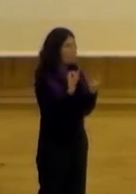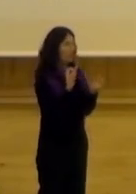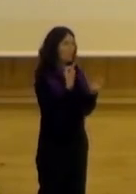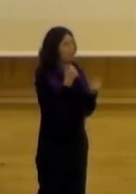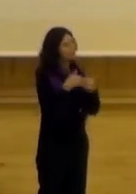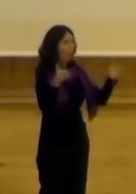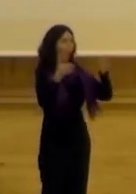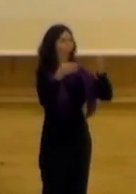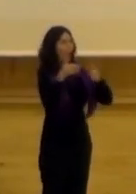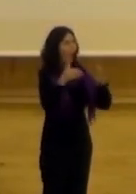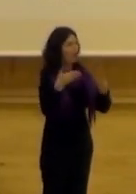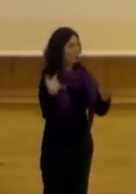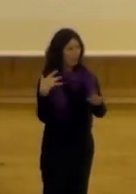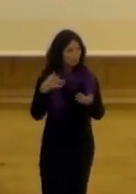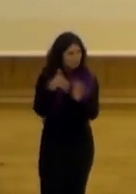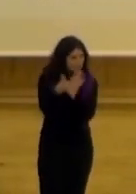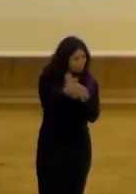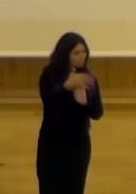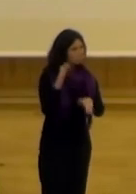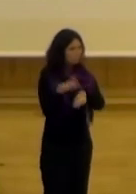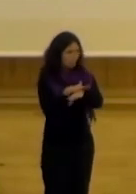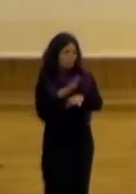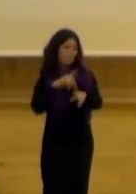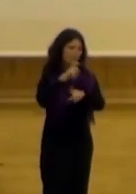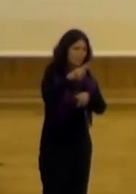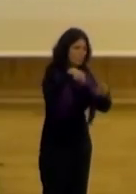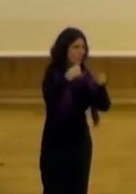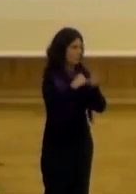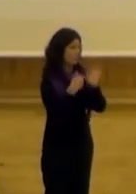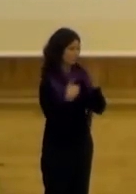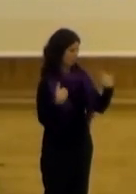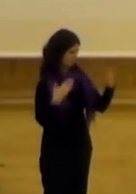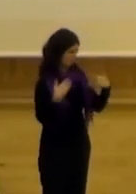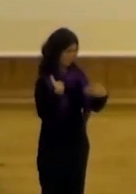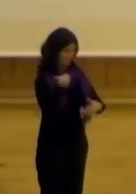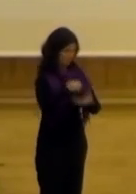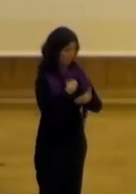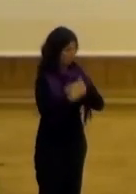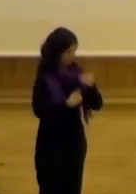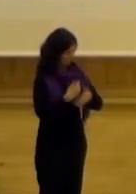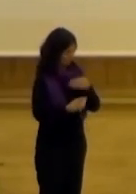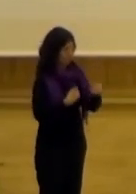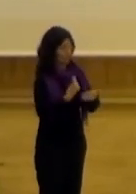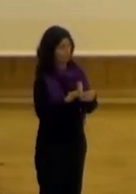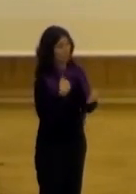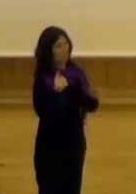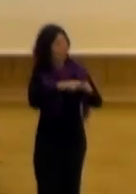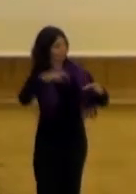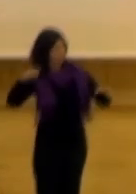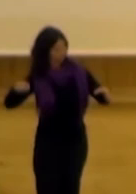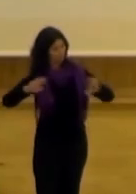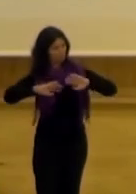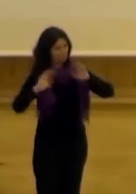pregonero de salir a la calle y hablar y contar el proyecto ir a las instituciones quizás no faltó bueno yo no estuve en el proceso ese sino que yo lo estudié de afuera